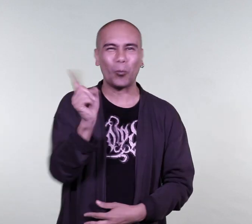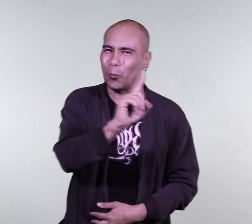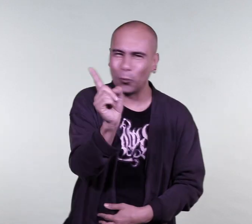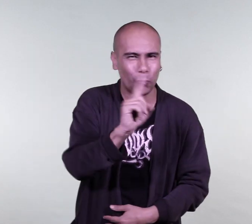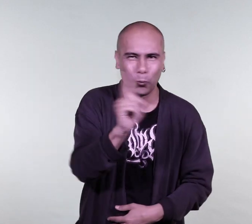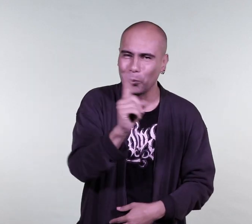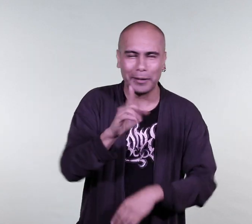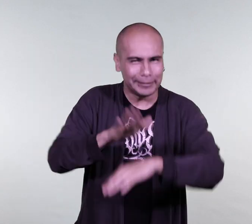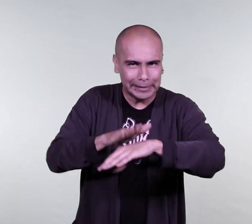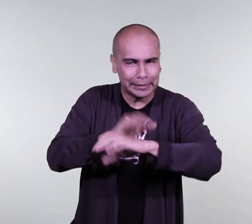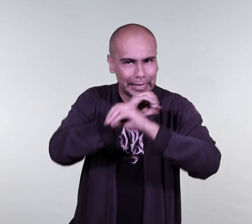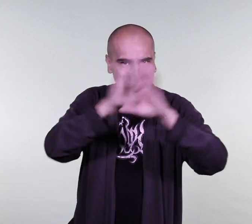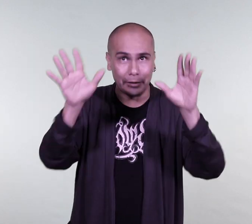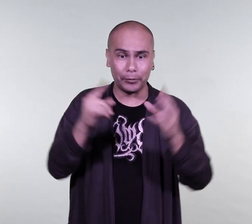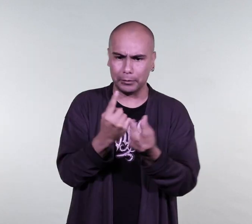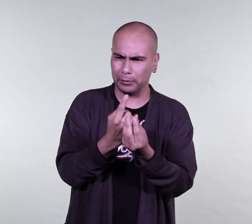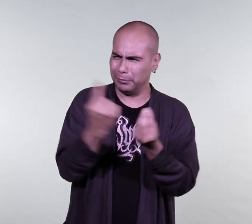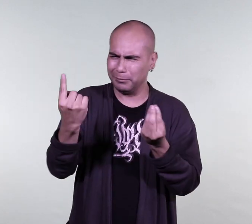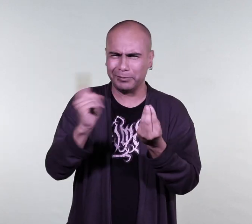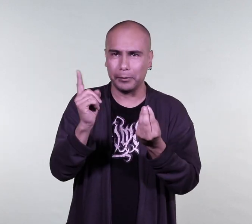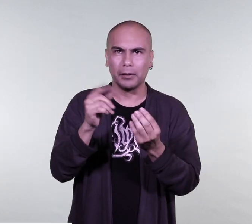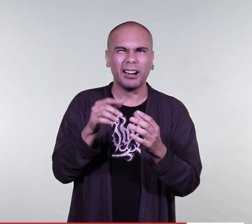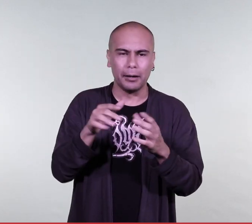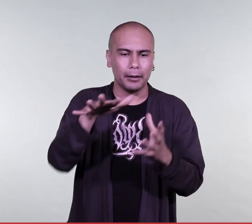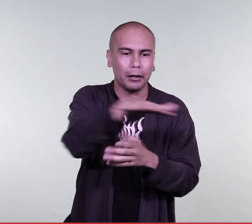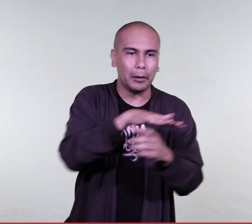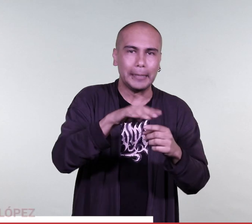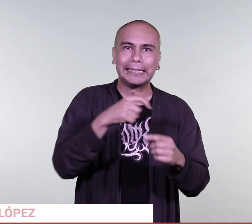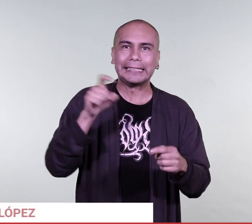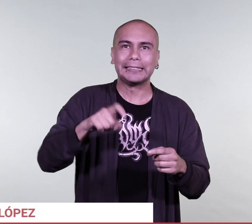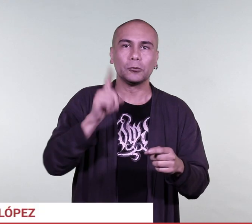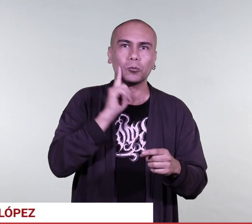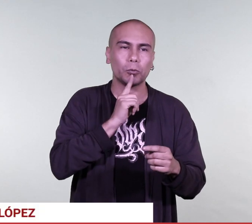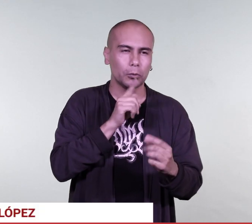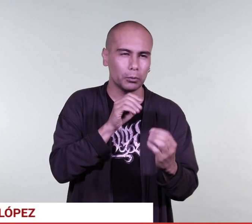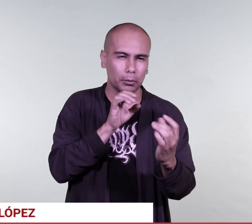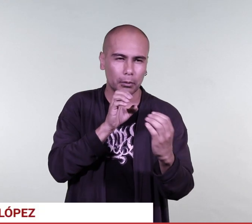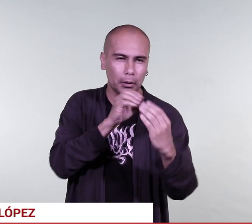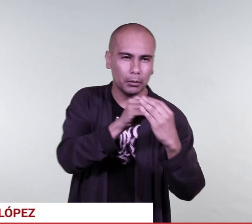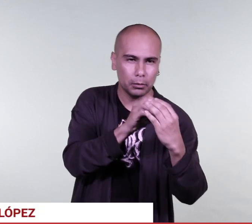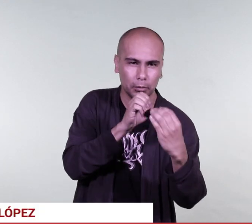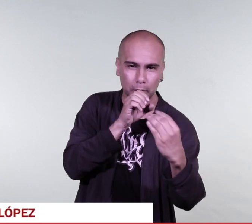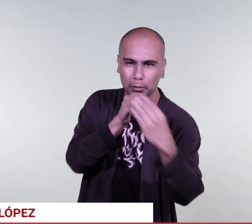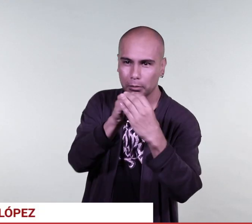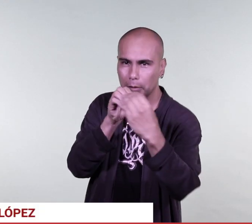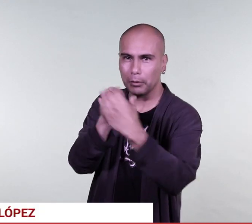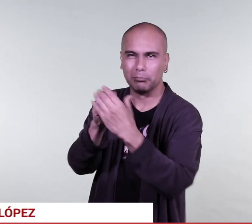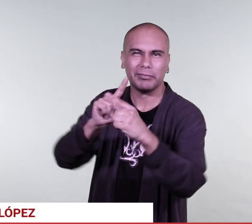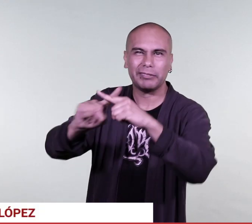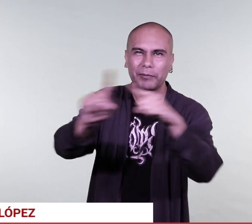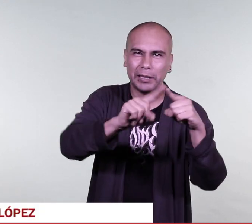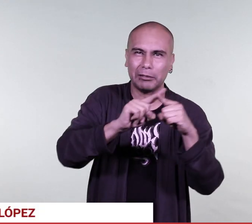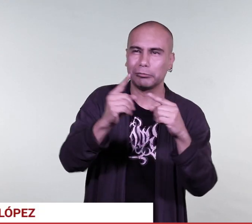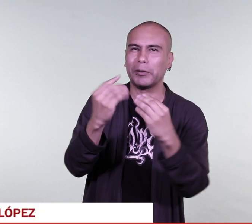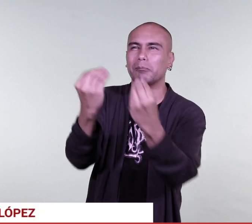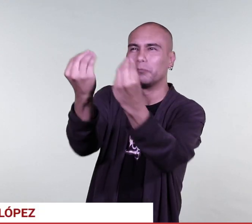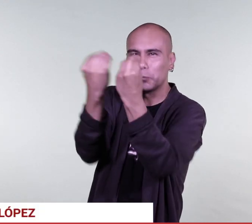excluyente. Hablamos de un espacio que se adapta a las necesidades de las personas sordas y que responde a esas necesidades en comunicación, en